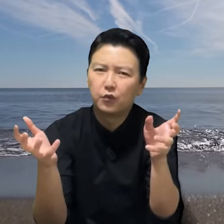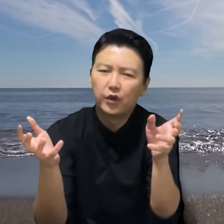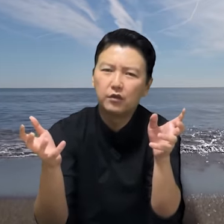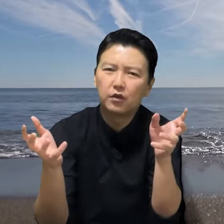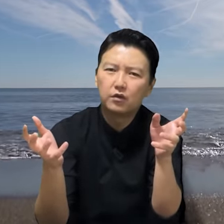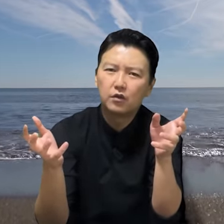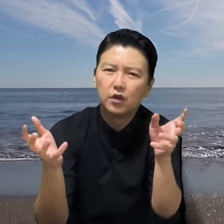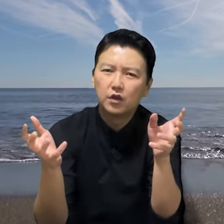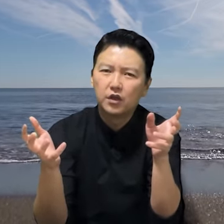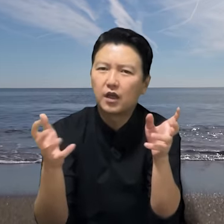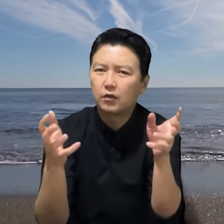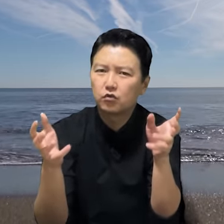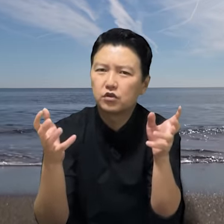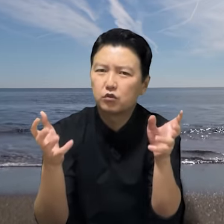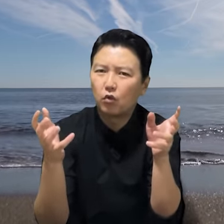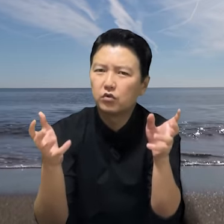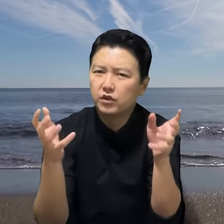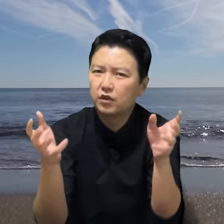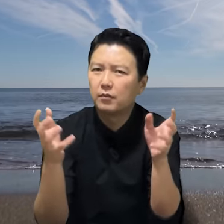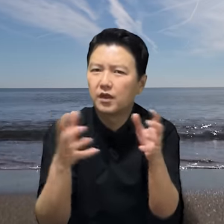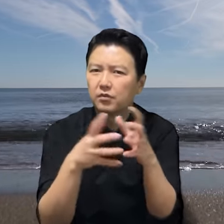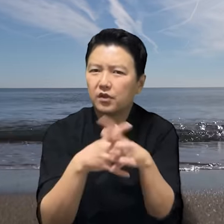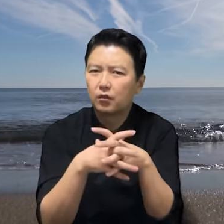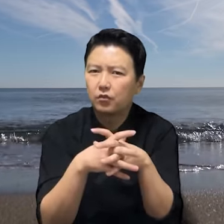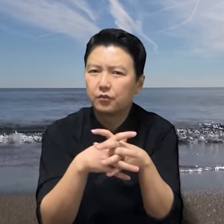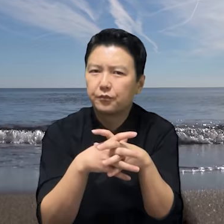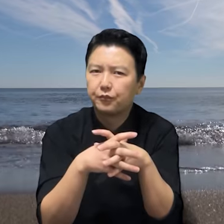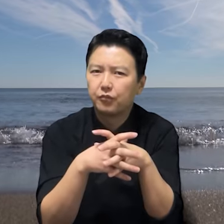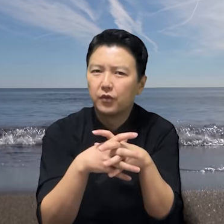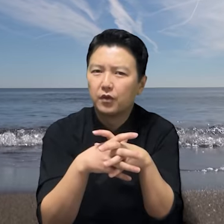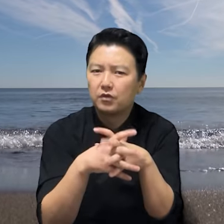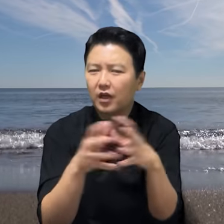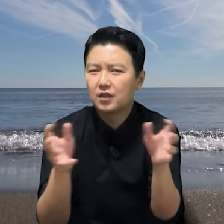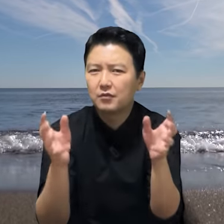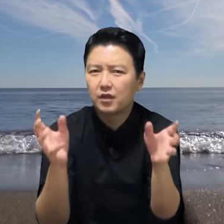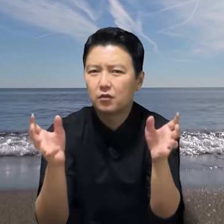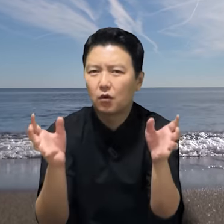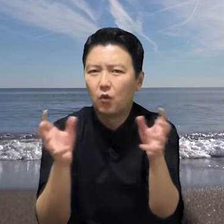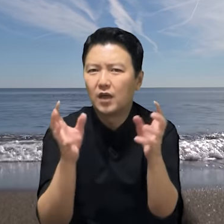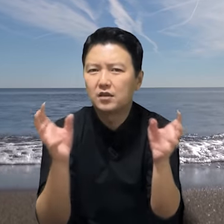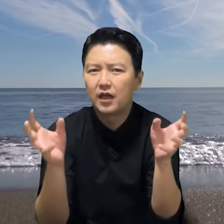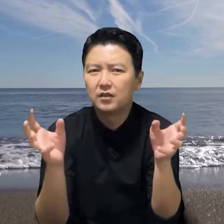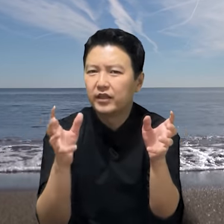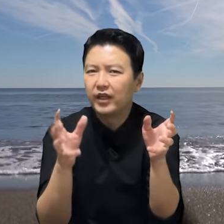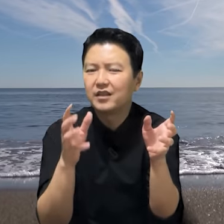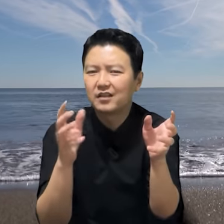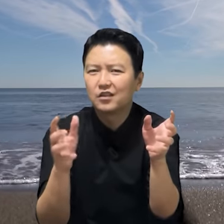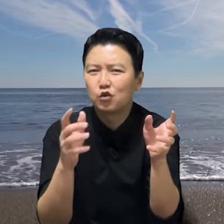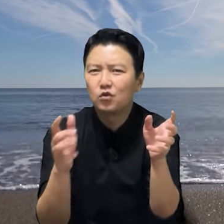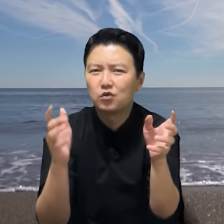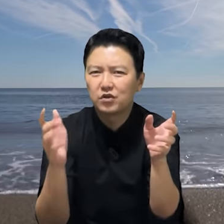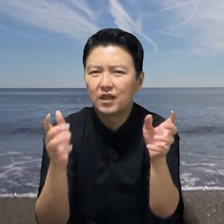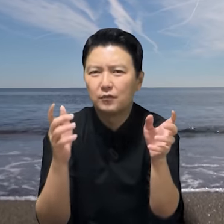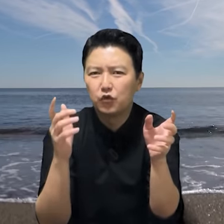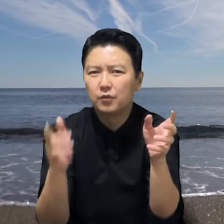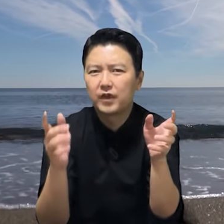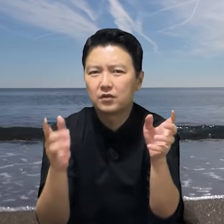웬걸 강도짓이 돈을 이렇게 많이 번다고? 그때까지만 해도 왕정화에는 얘네가 그냥 총으로 사람 위협해서